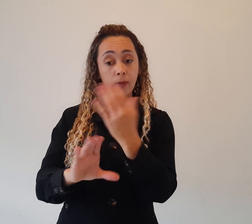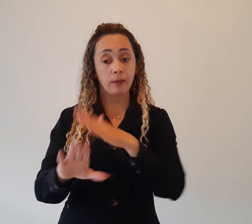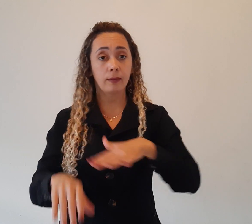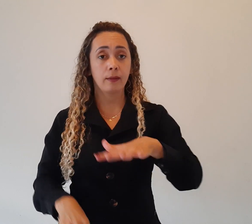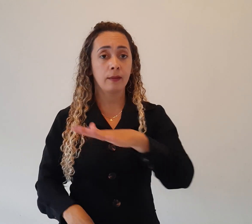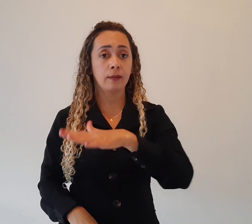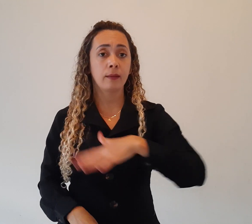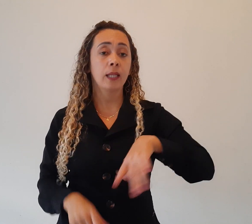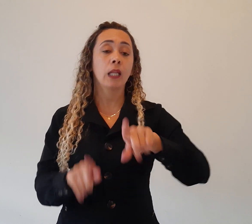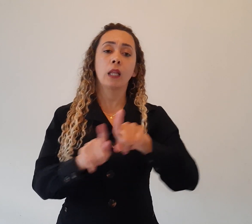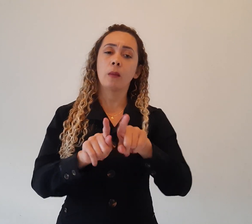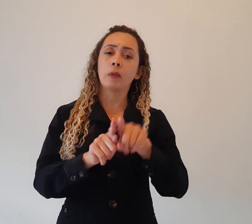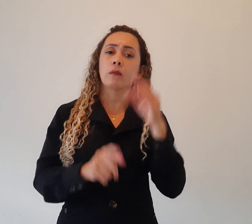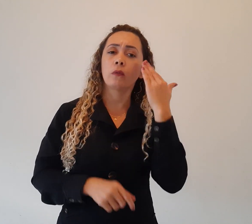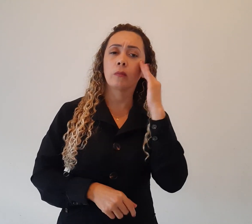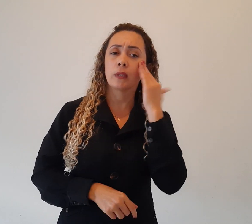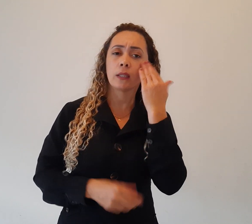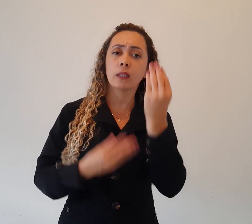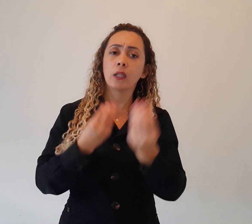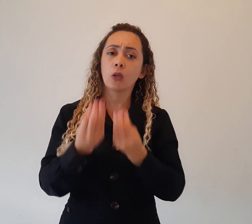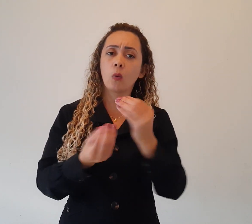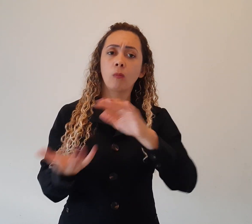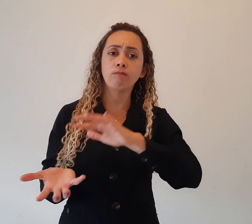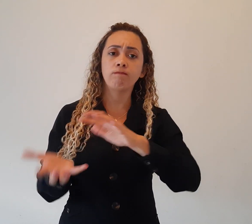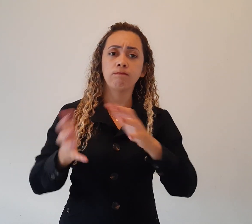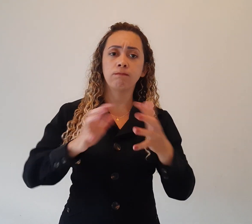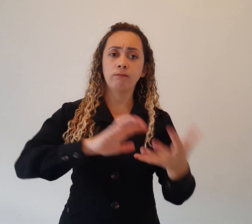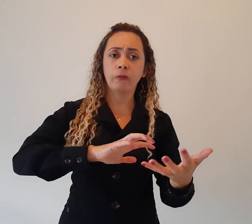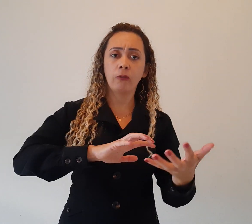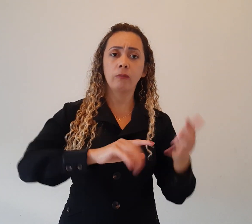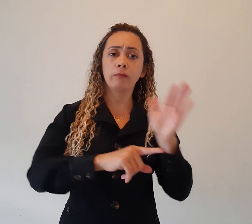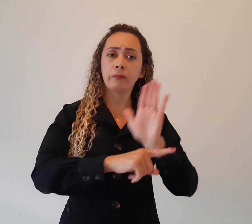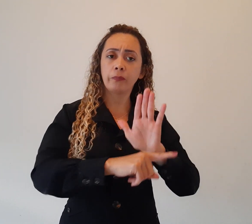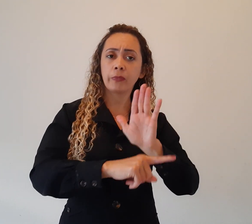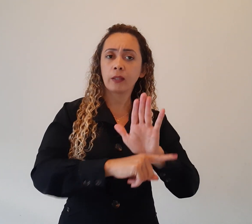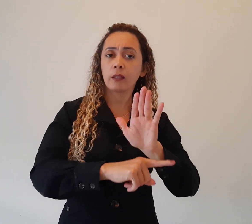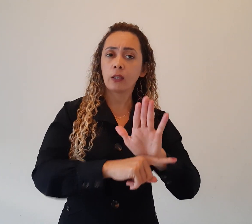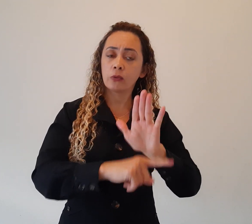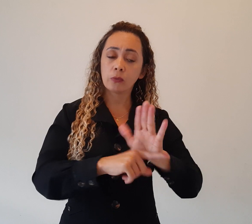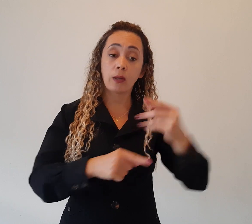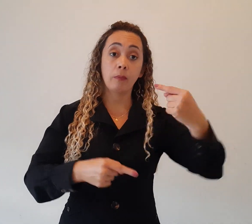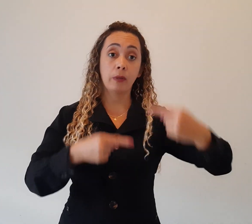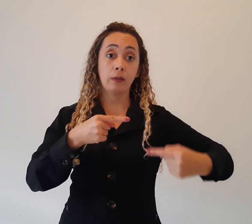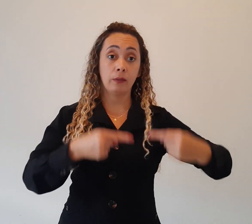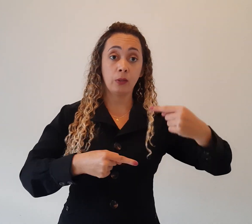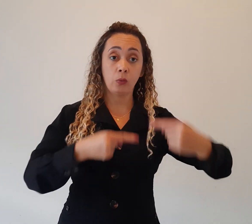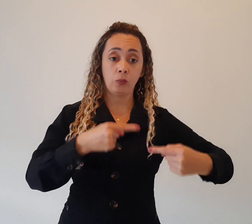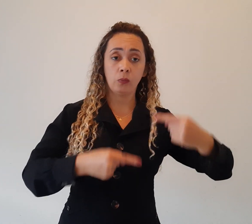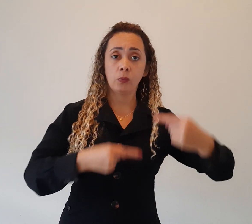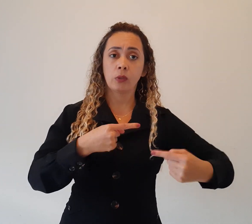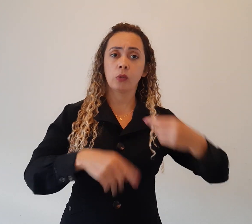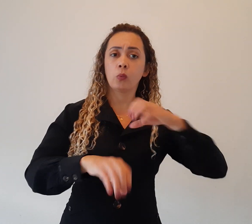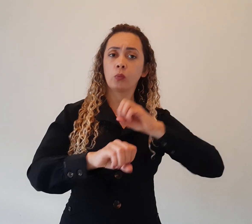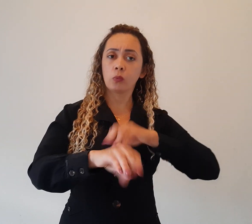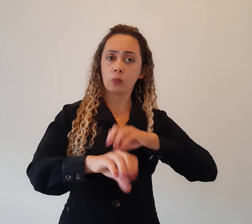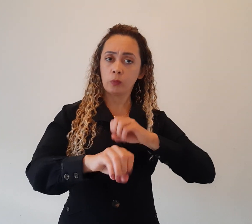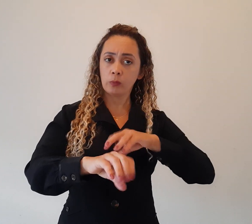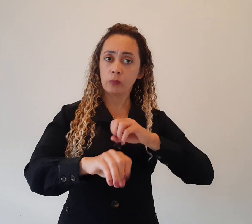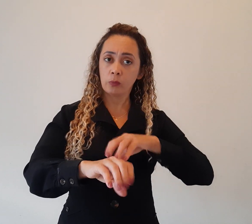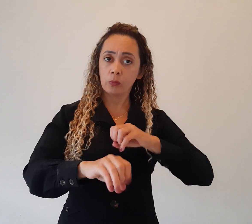vamos entender como a reforma vai contribuir para a discussão de uma educação pautável da educação masculina